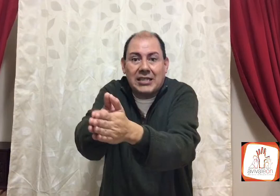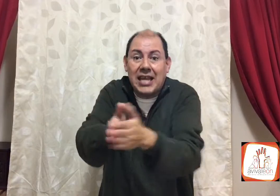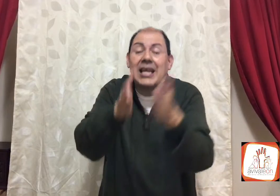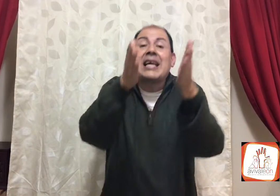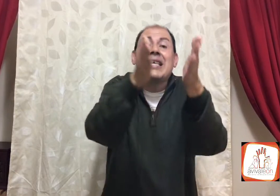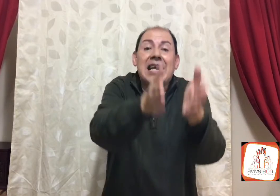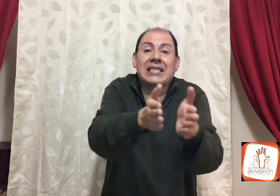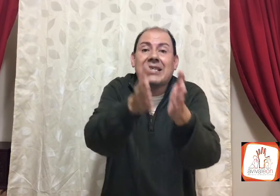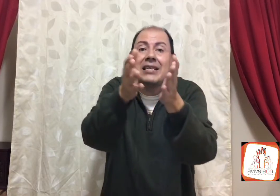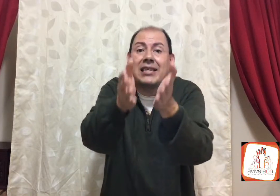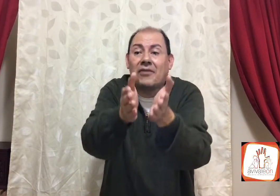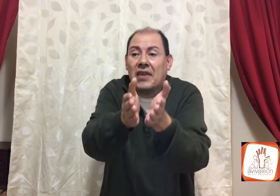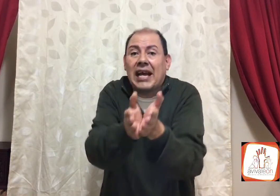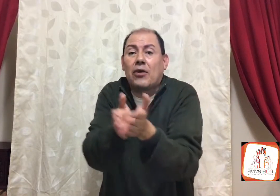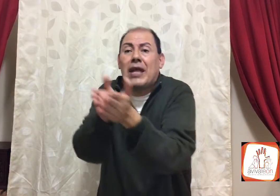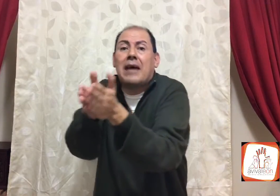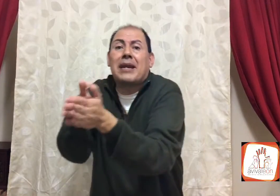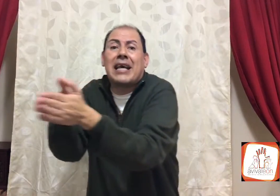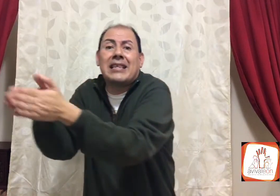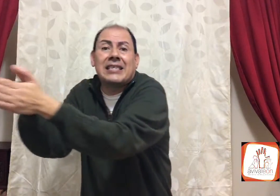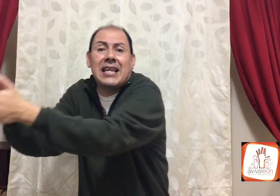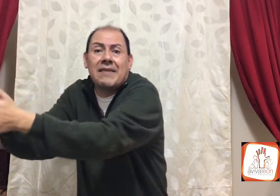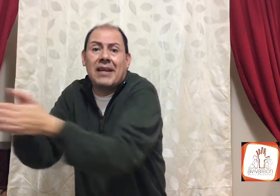hacer, y ese es el significado de la verdad te hace libre,